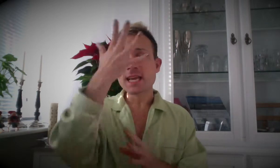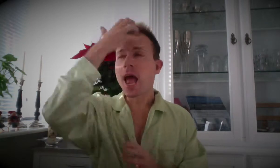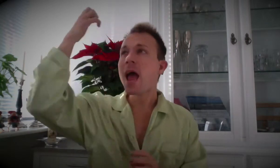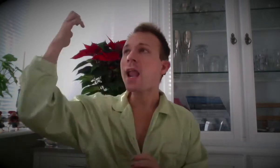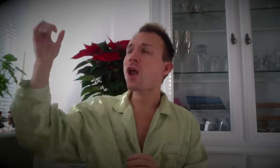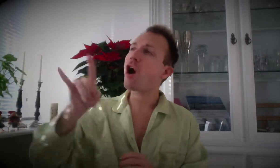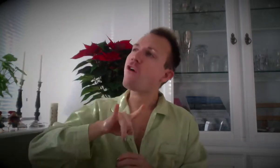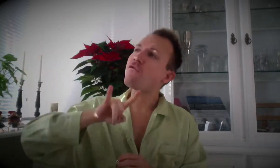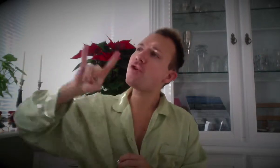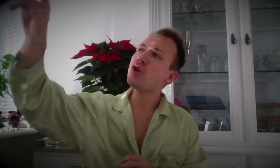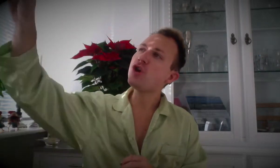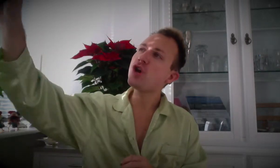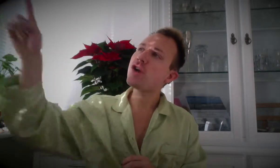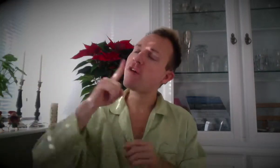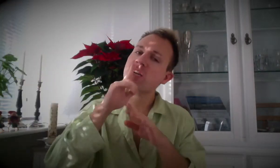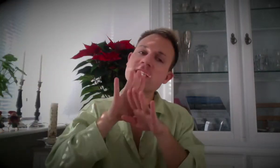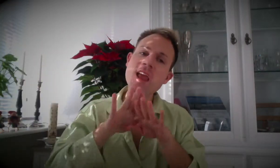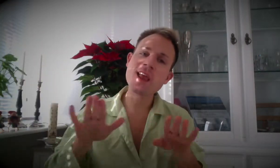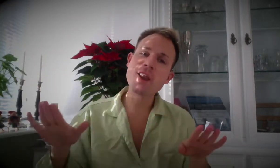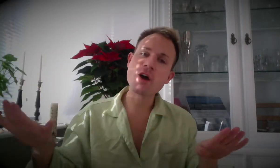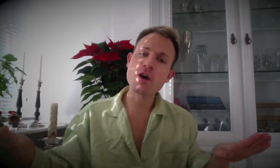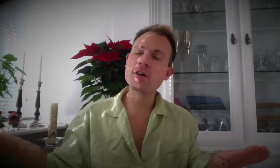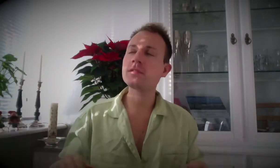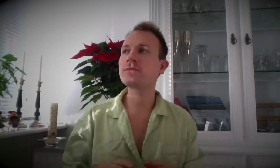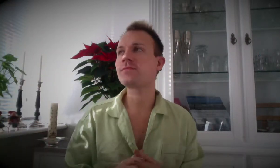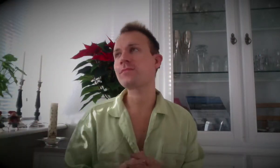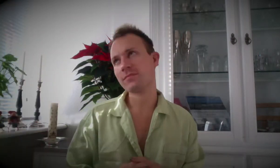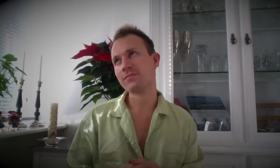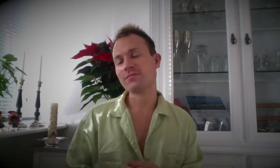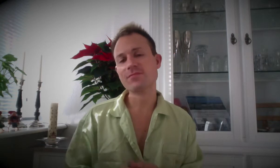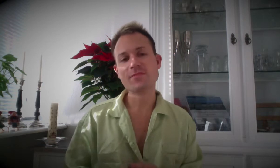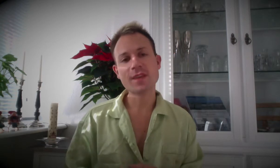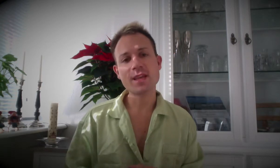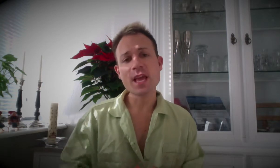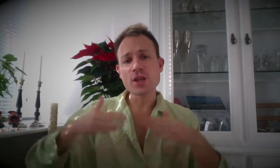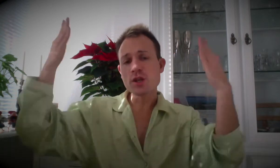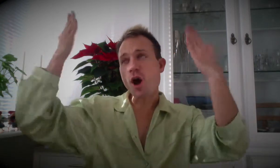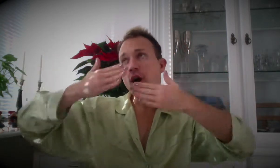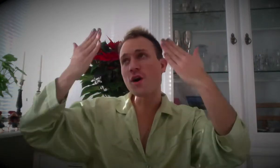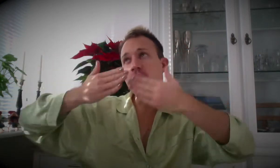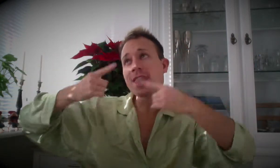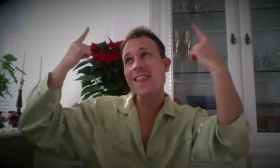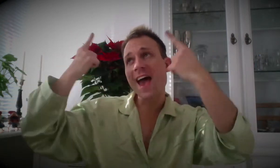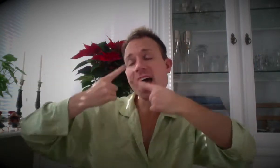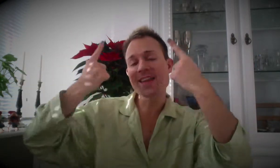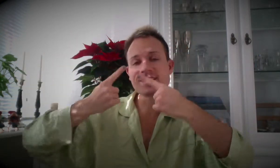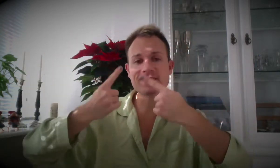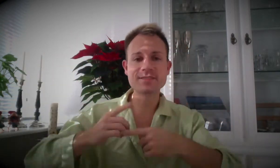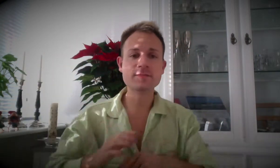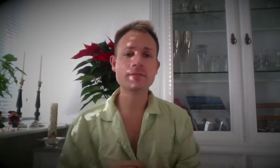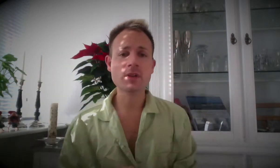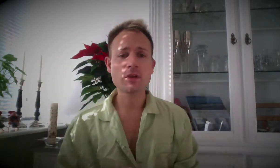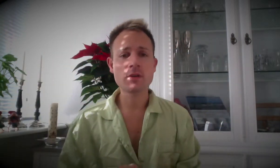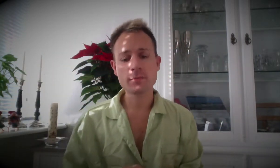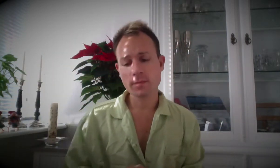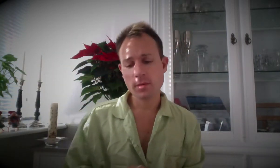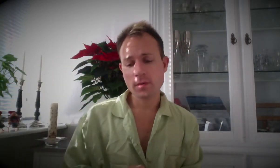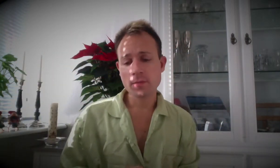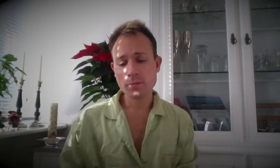Josefine, til en på mirakler, til en tro på mirakler.